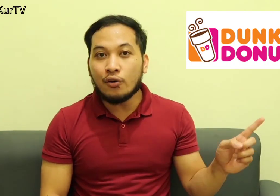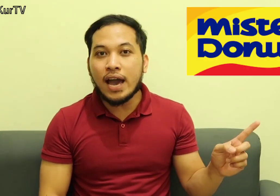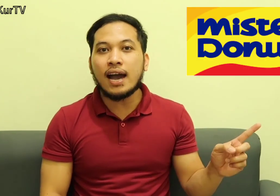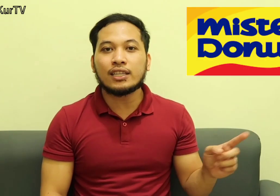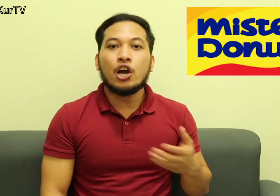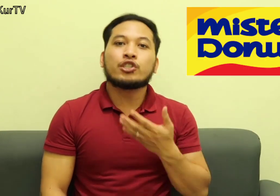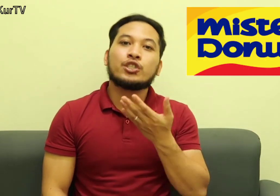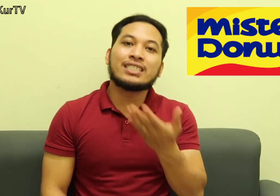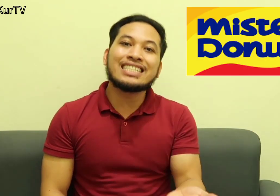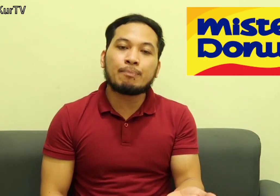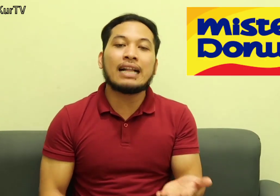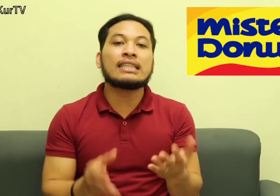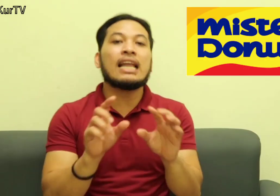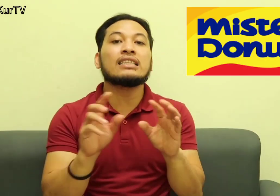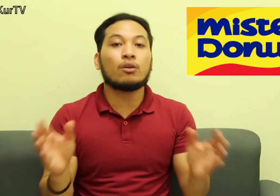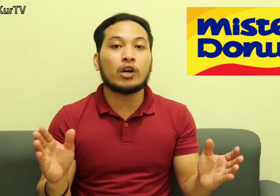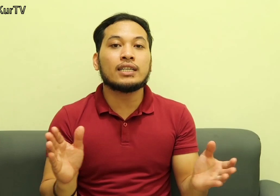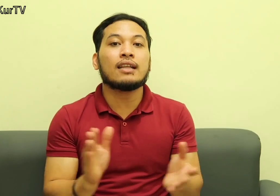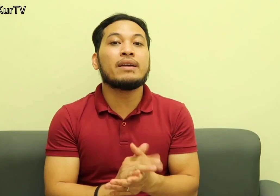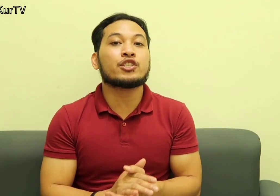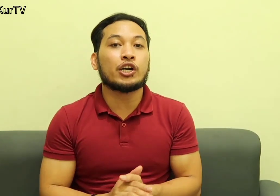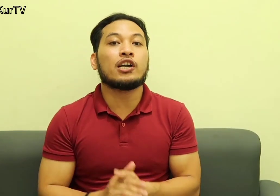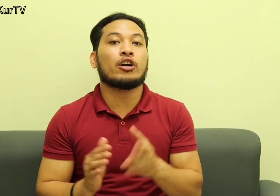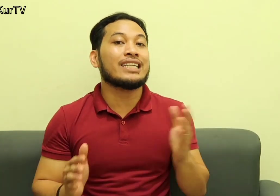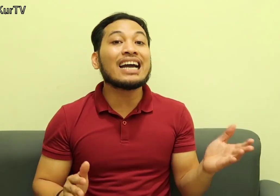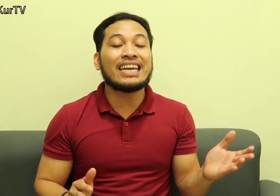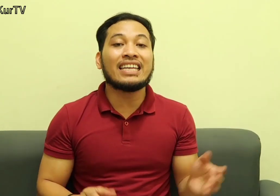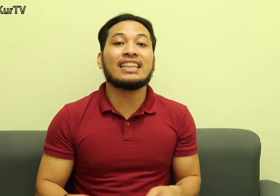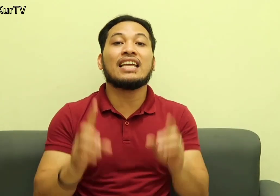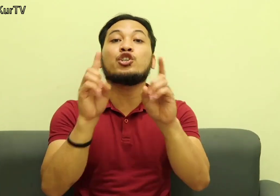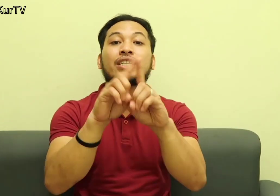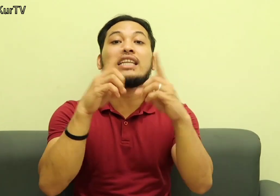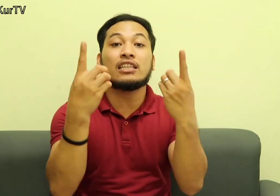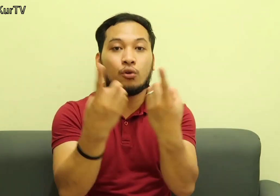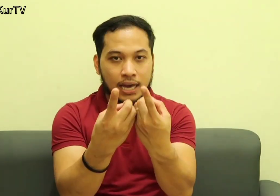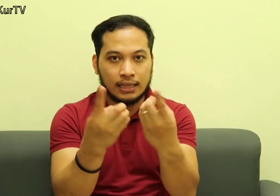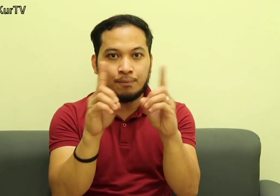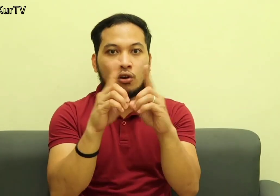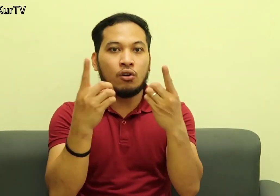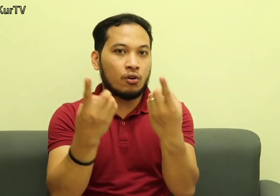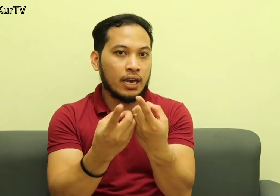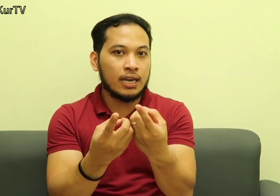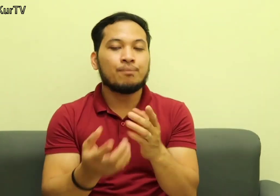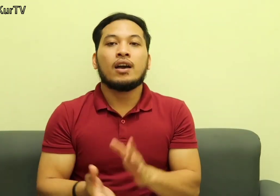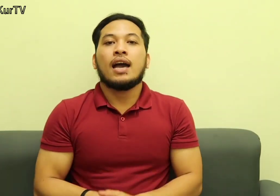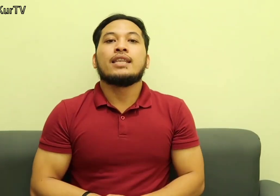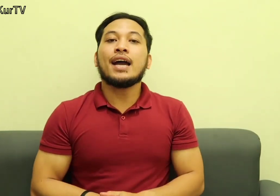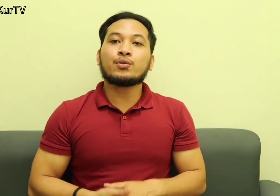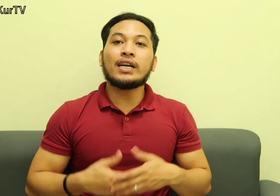Donut So, just spell na lang the word La Mister Or Dunkin And then, just sign the donut Okay Next word